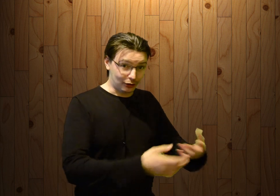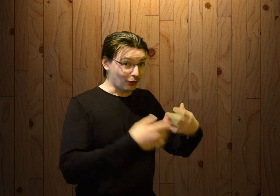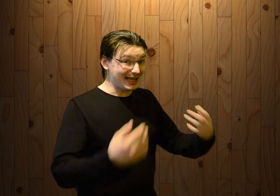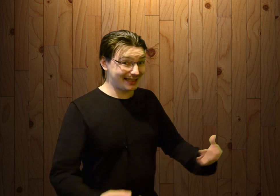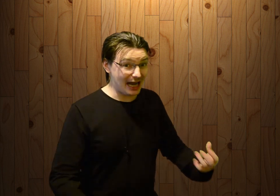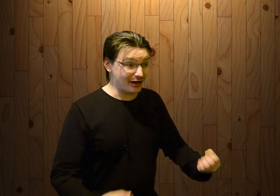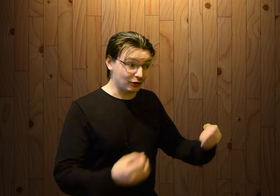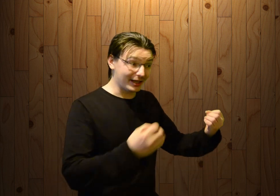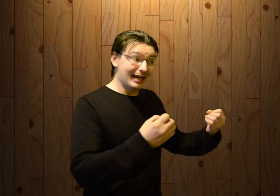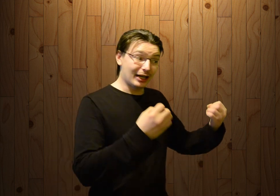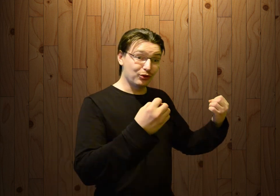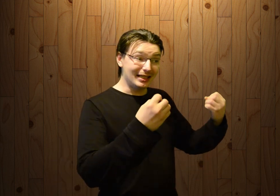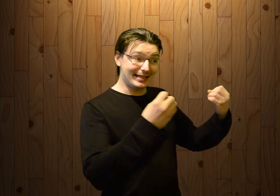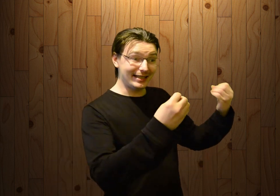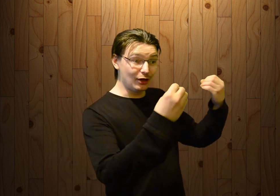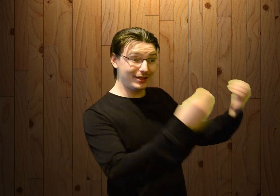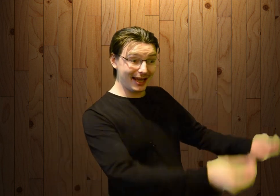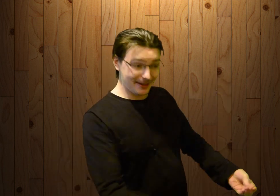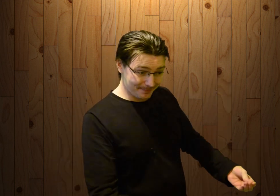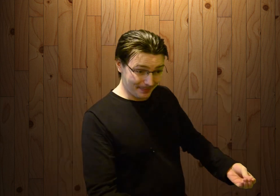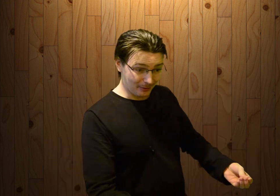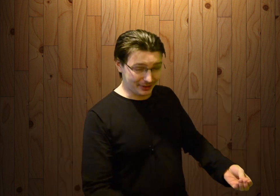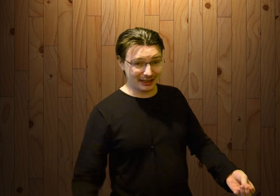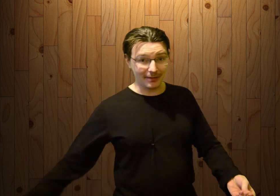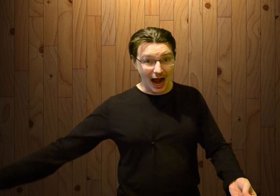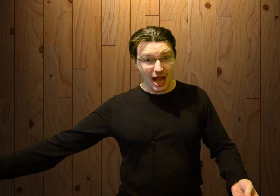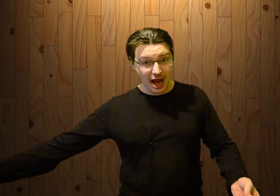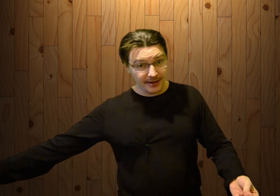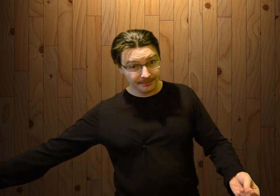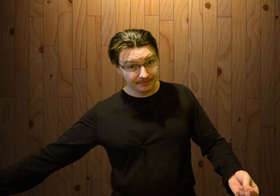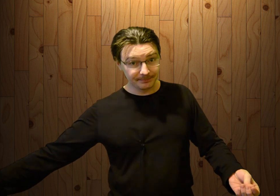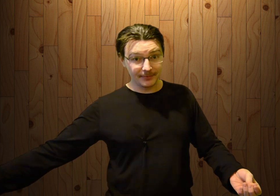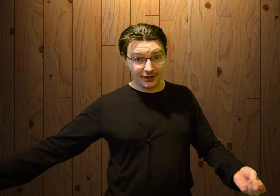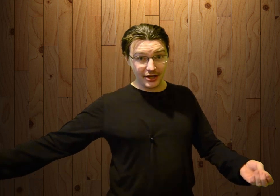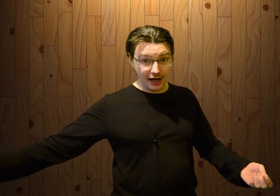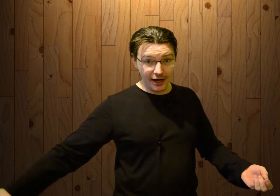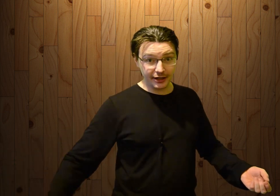которую я знаю, которую хочу донести до людей. Вот с этим оленем. День Оленя.